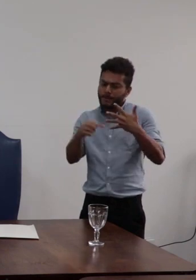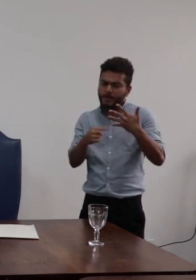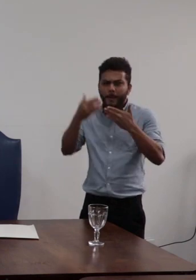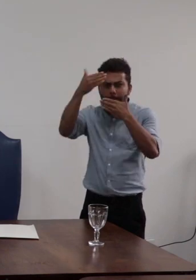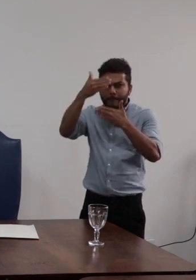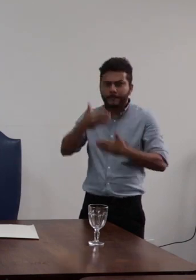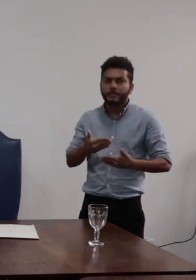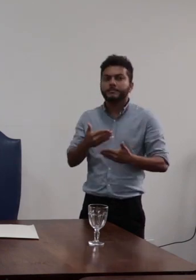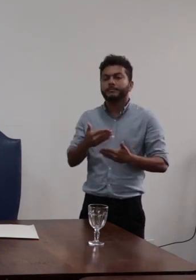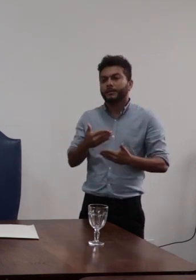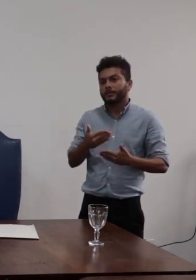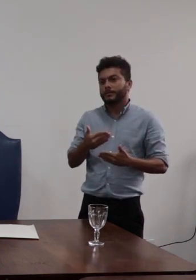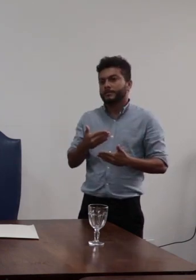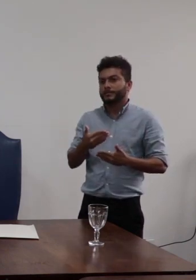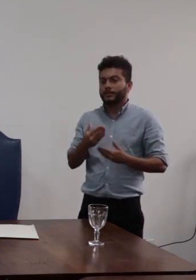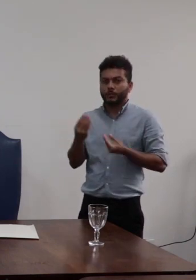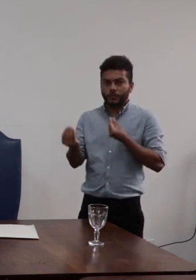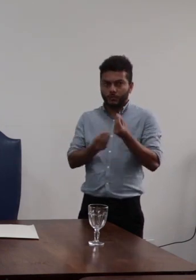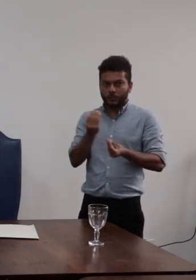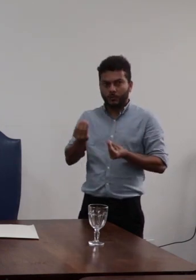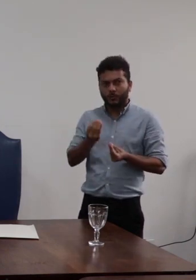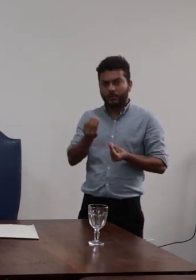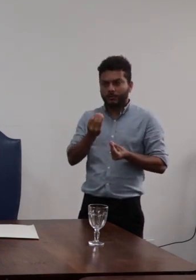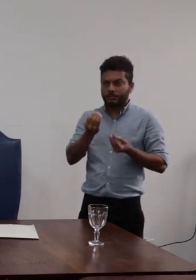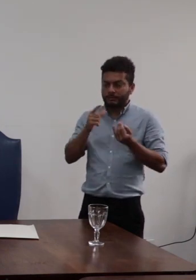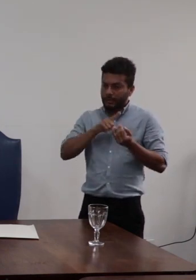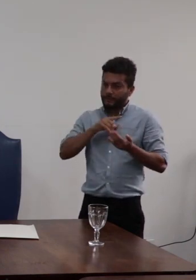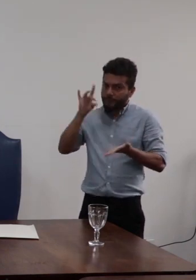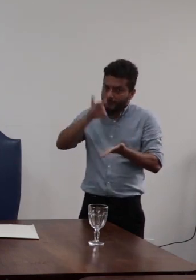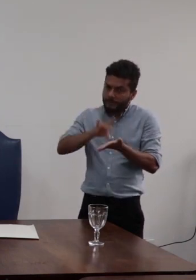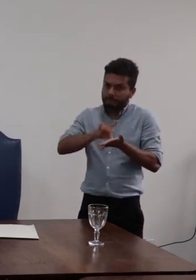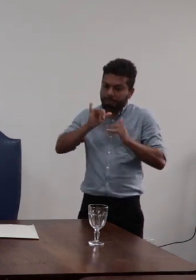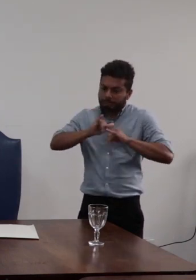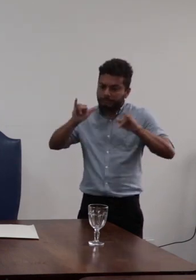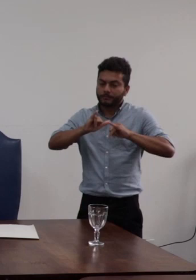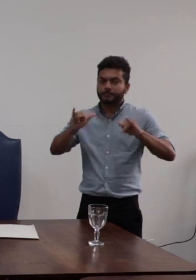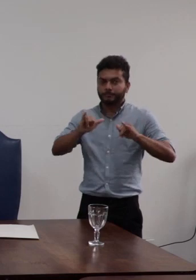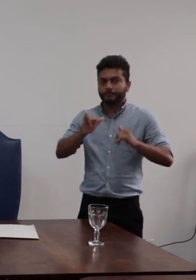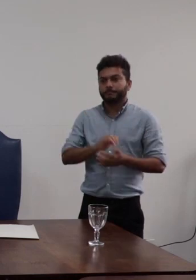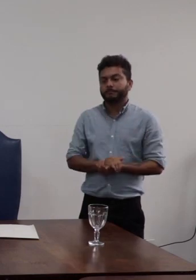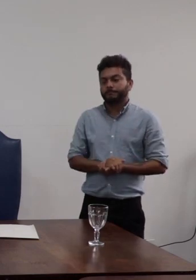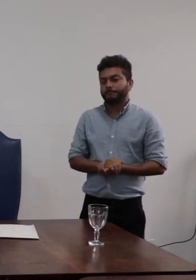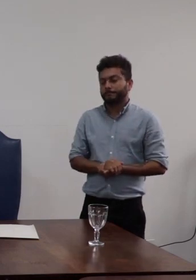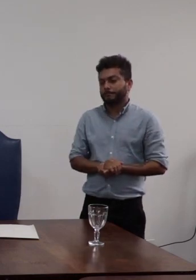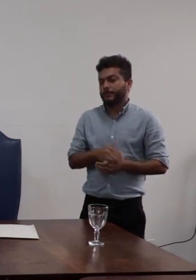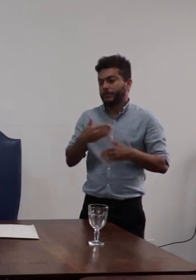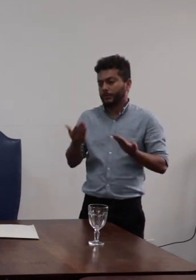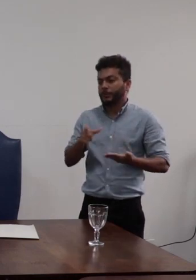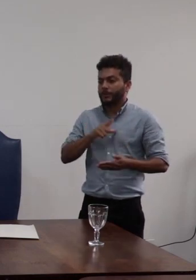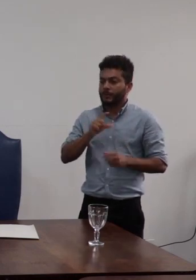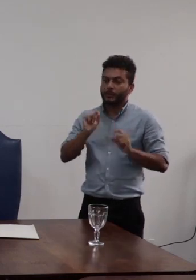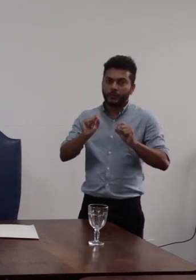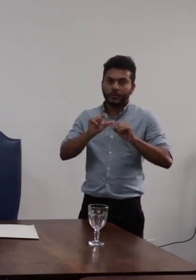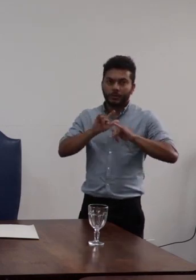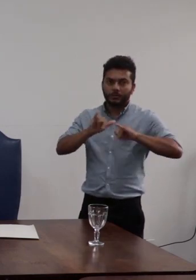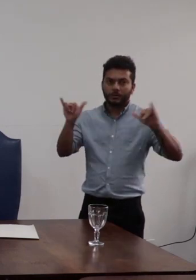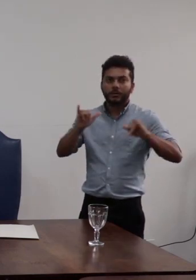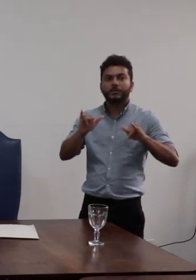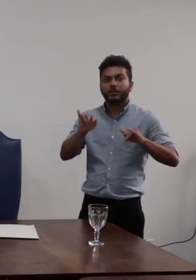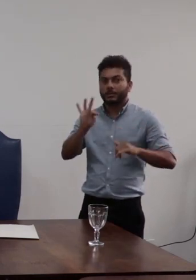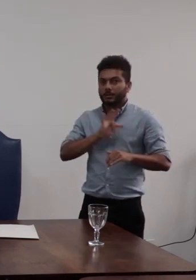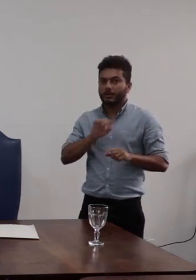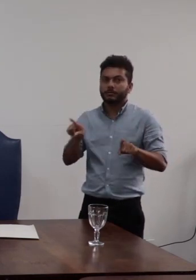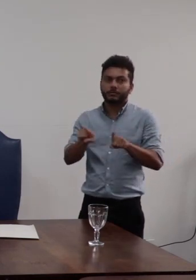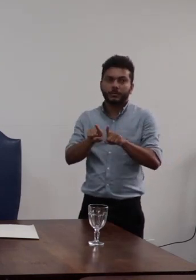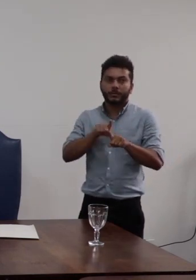apontavam para a admissibilidade da denúncia formulada a partir disso da nova técnica foi constituída